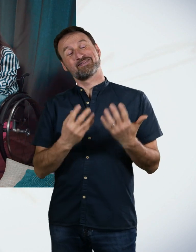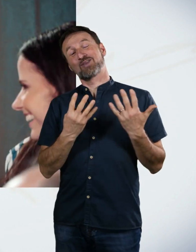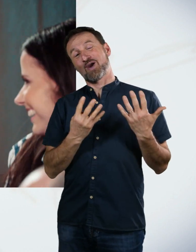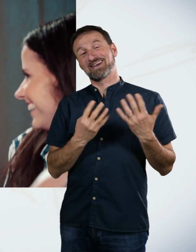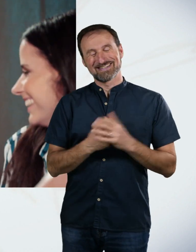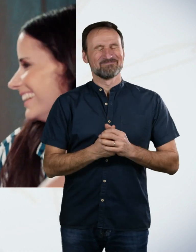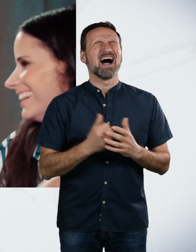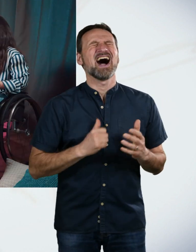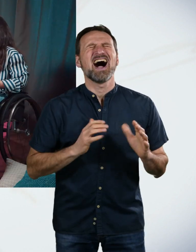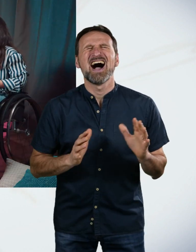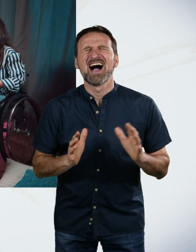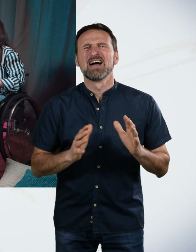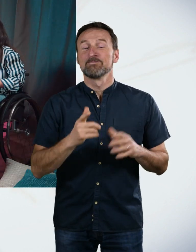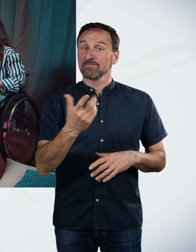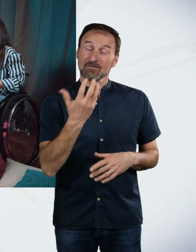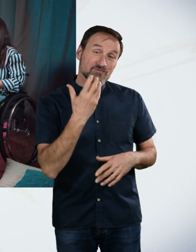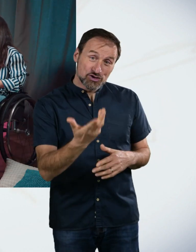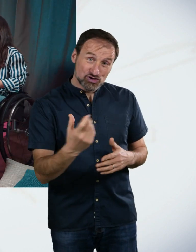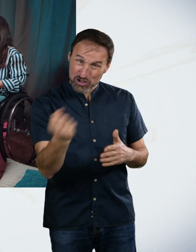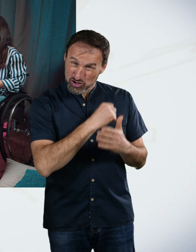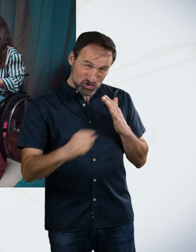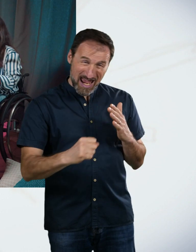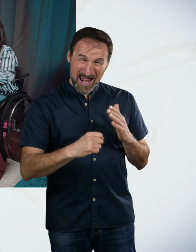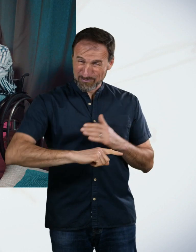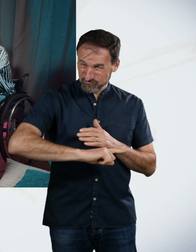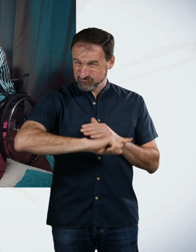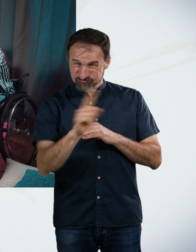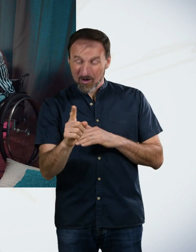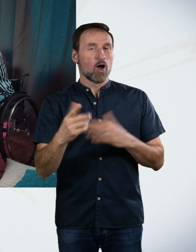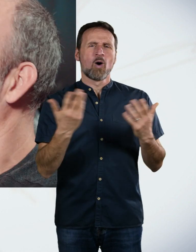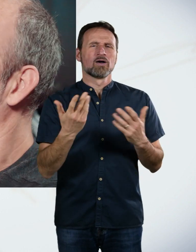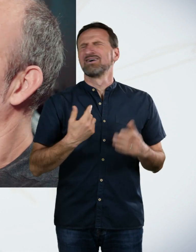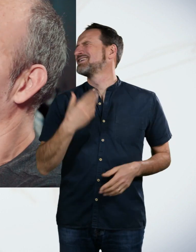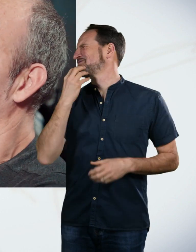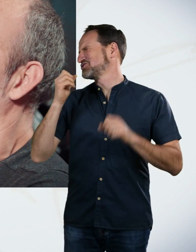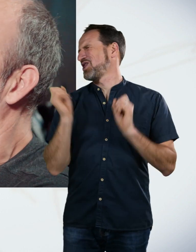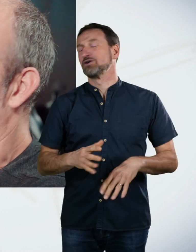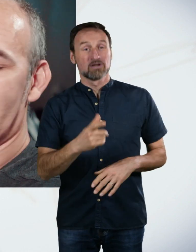Also was ist euch lieber? Jetzt schnell hoch oder lange ewig? Ich würde ihn einfach vorbei Habt ihr eigentlich euren Darm und eure Blase entleert?